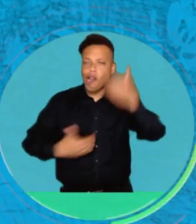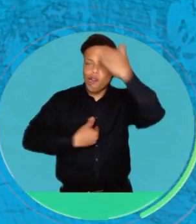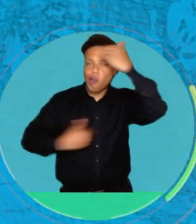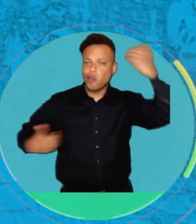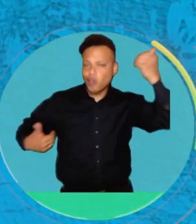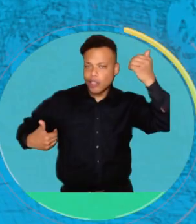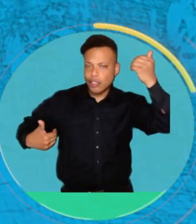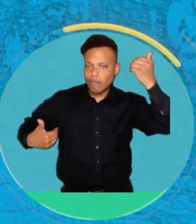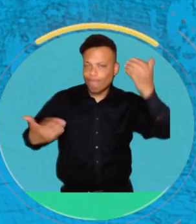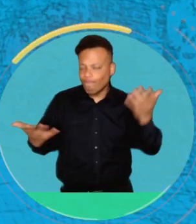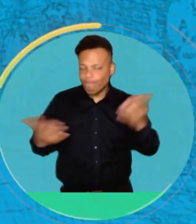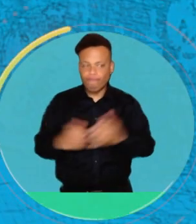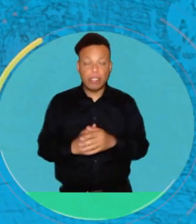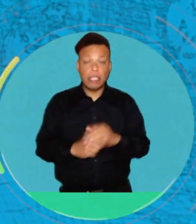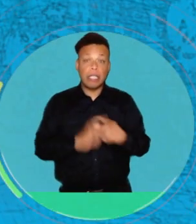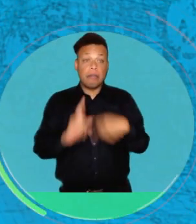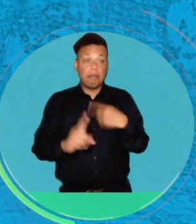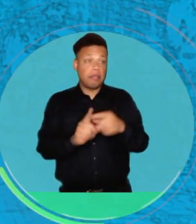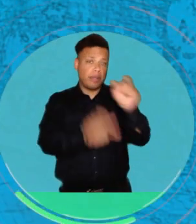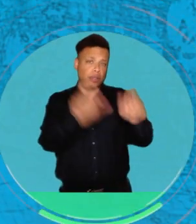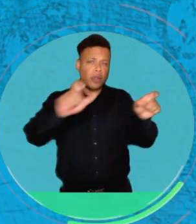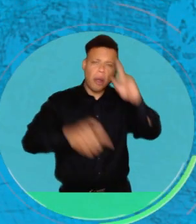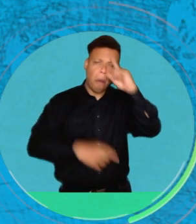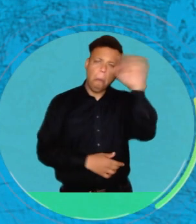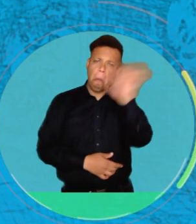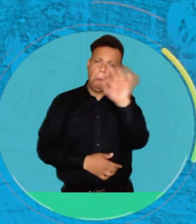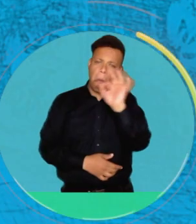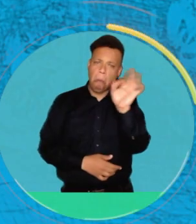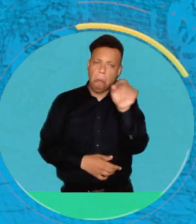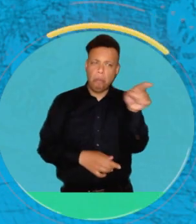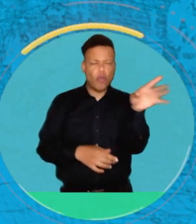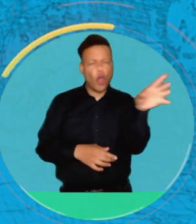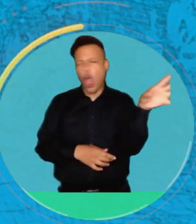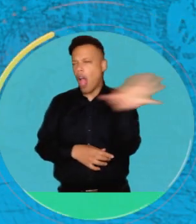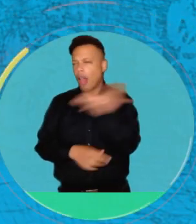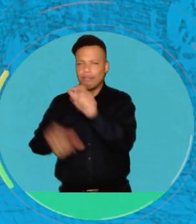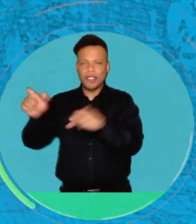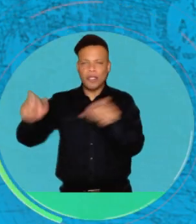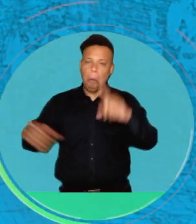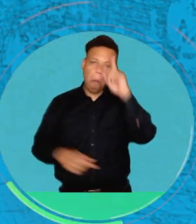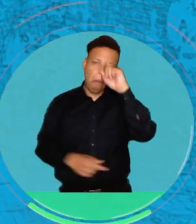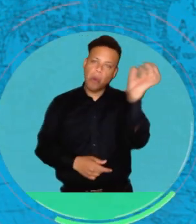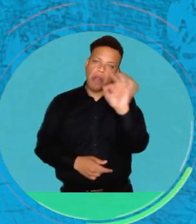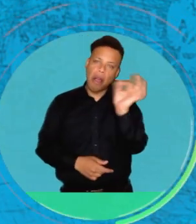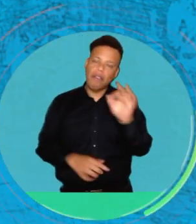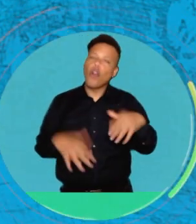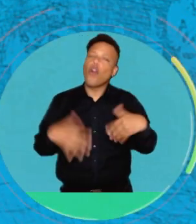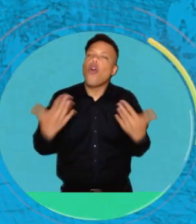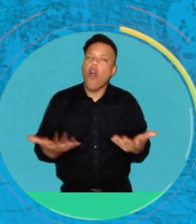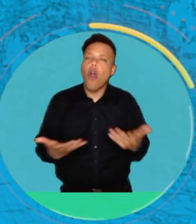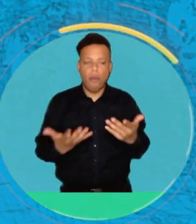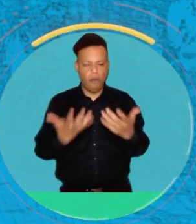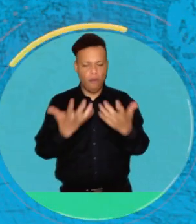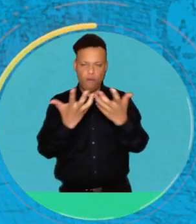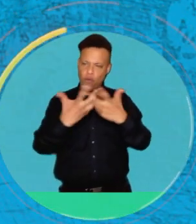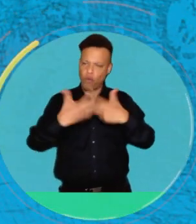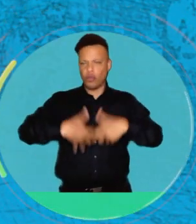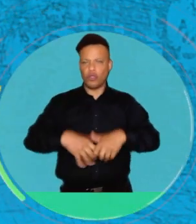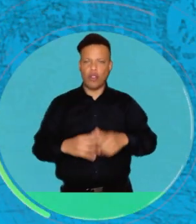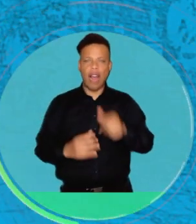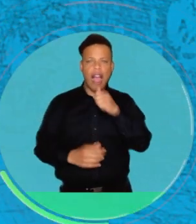no estamos cuidando en el sentido de que no hay conciencia, no hay conciencia y también hay mucho desconocimiento dentro de toda la población de